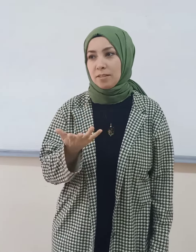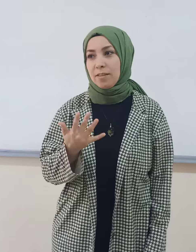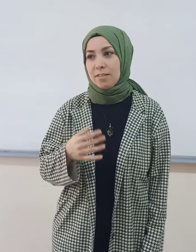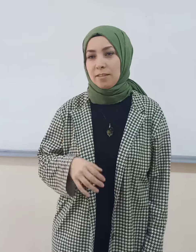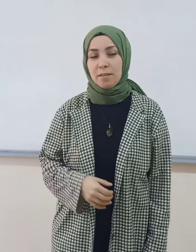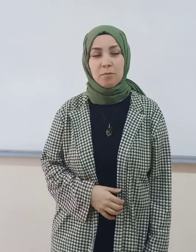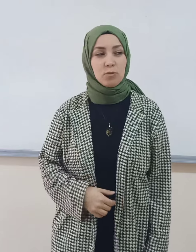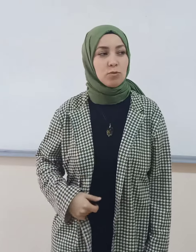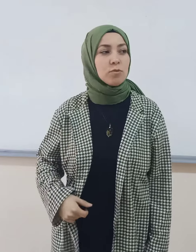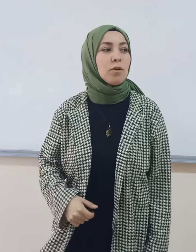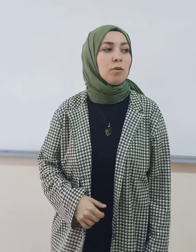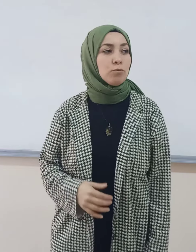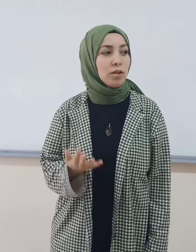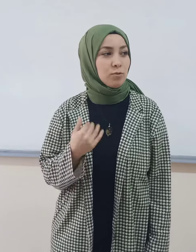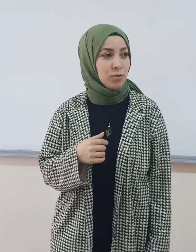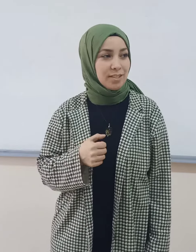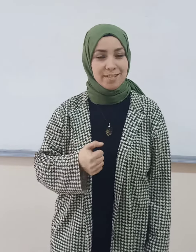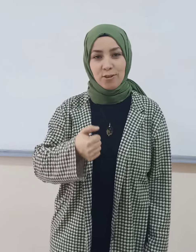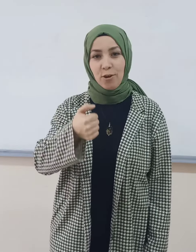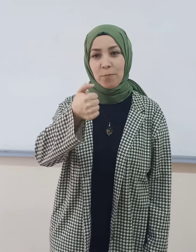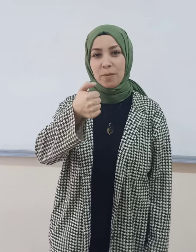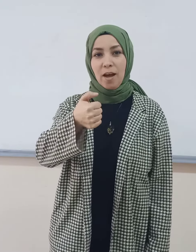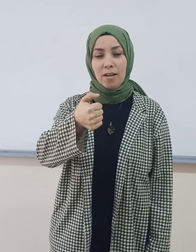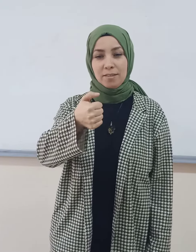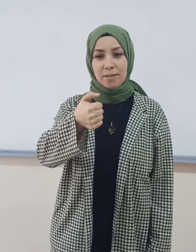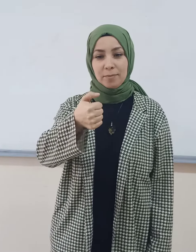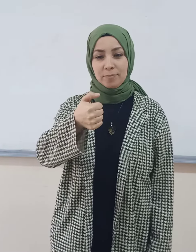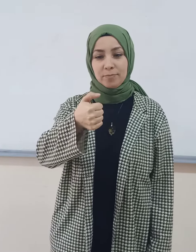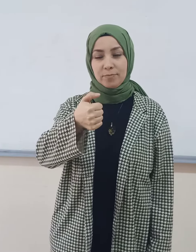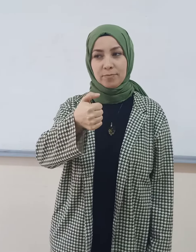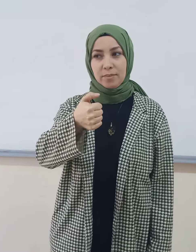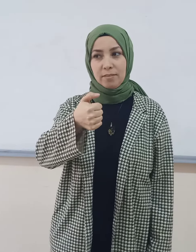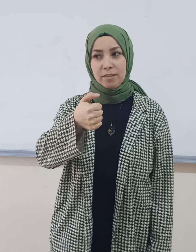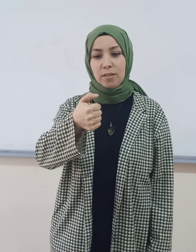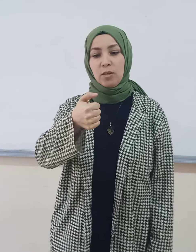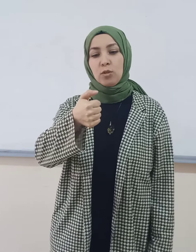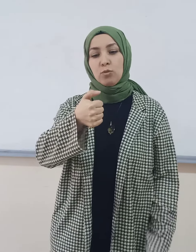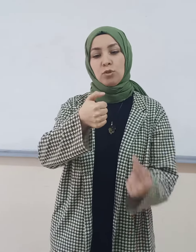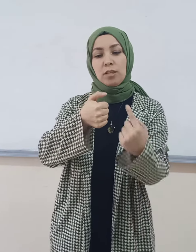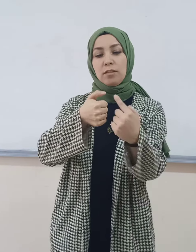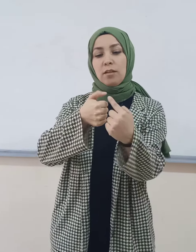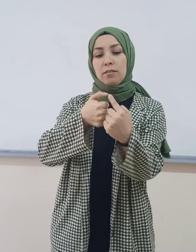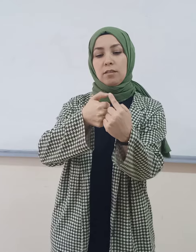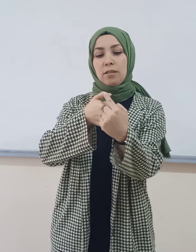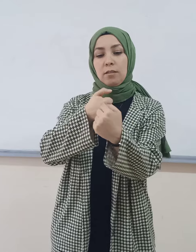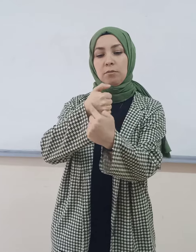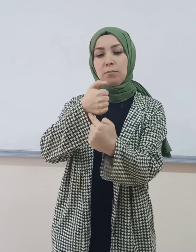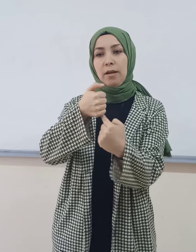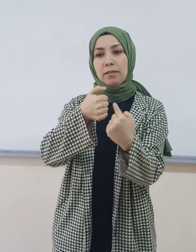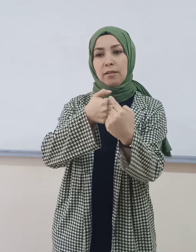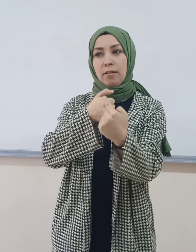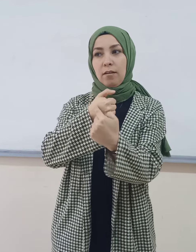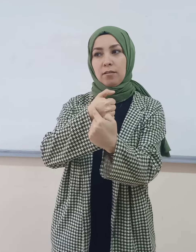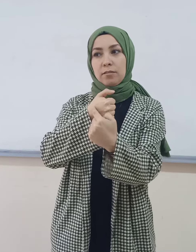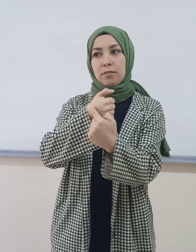kadar zaten biliyorsunuz. Bundan sonrası değişiyor. 6, evet. Şu şekilde aklınızda kalabilir belki. 6,